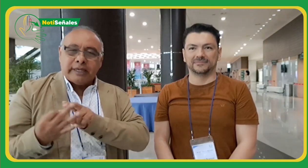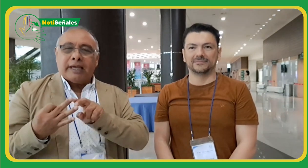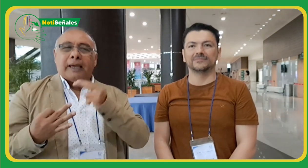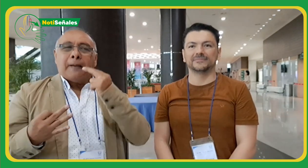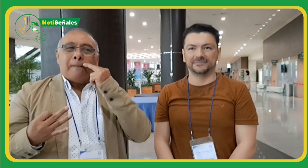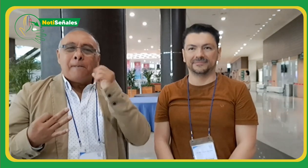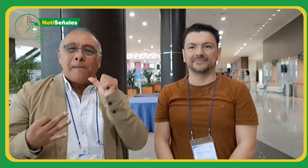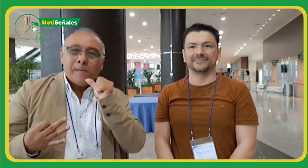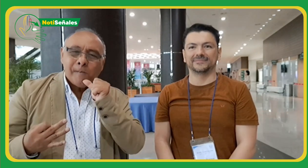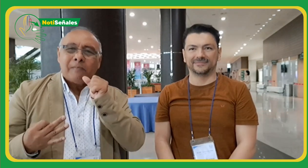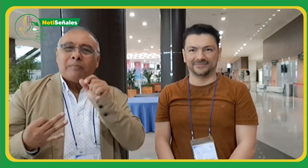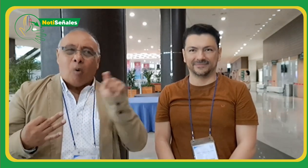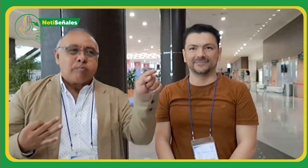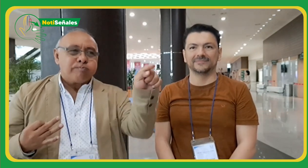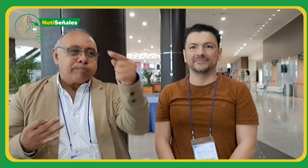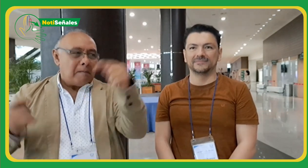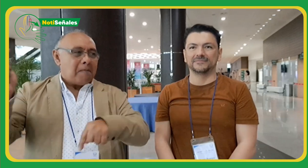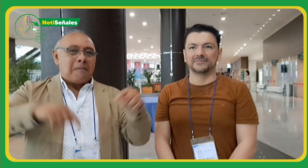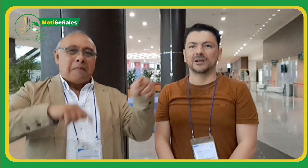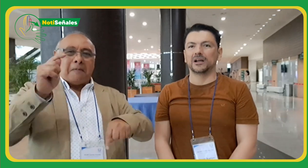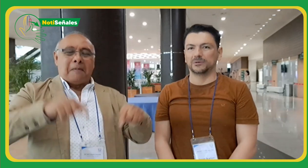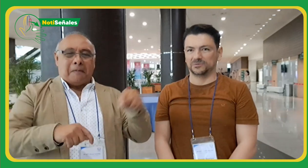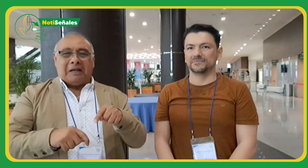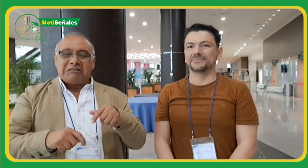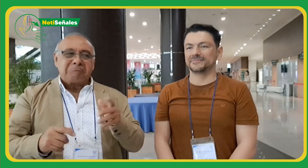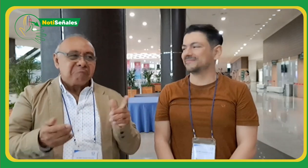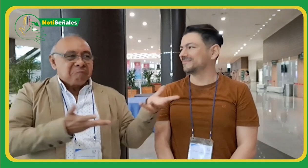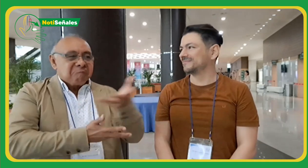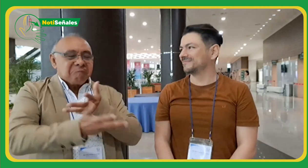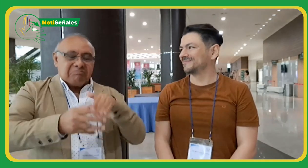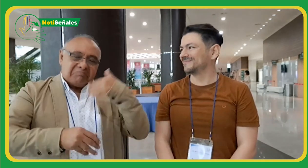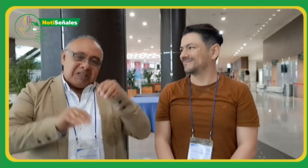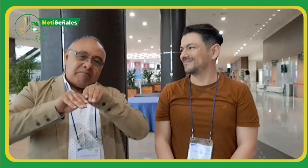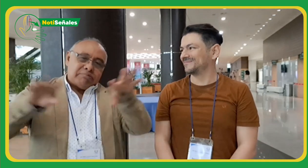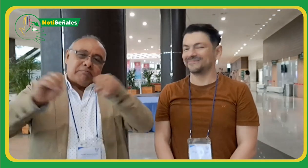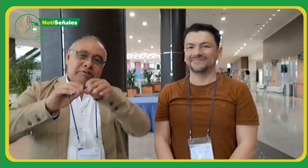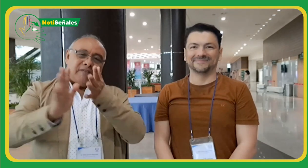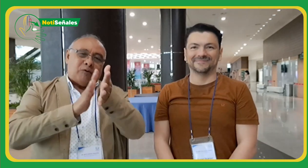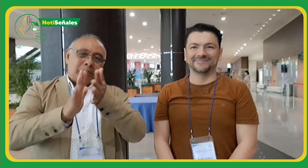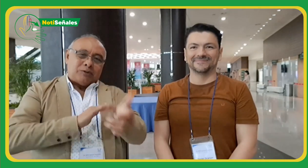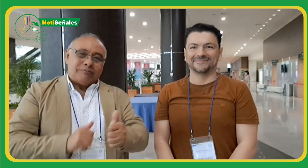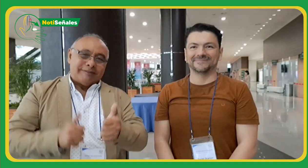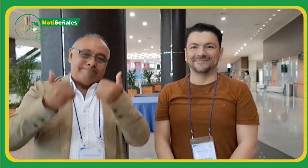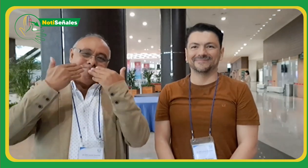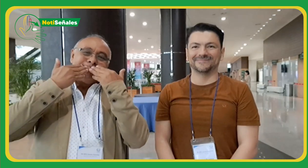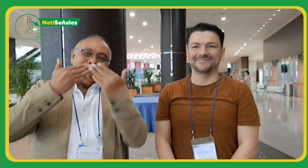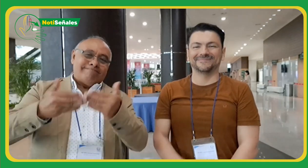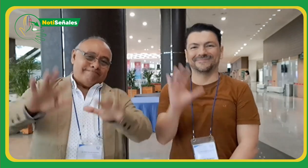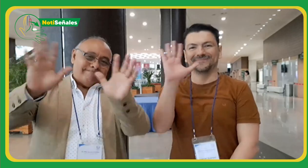personas sordas. Asistieron de forma personal. Danilo, Edith, Andrés. Más adelante les estaremos dando más información. Gracias,